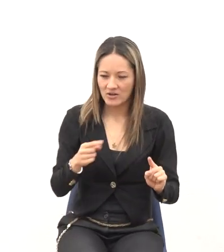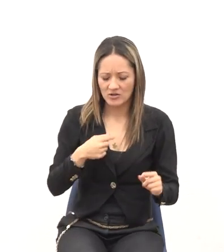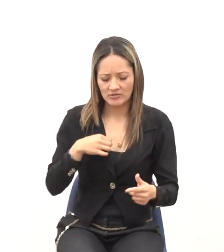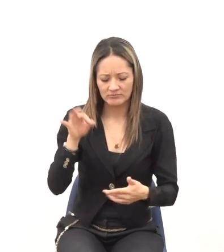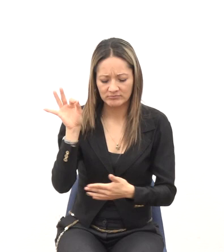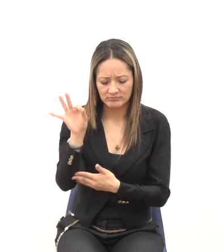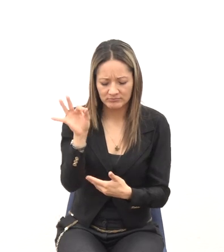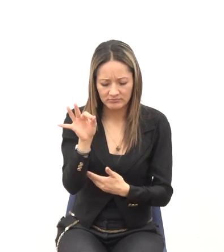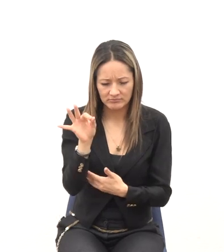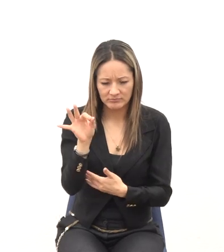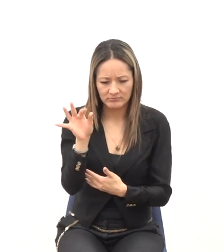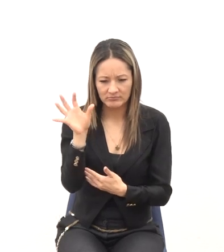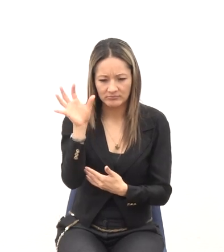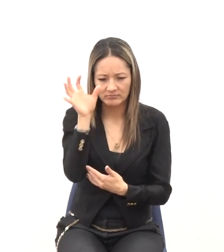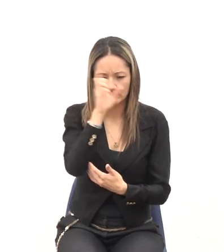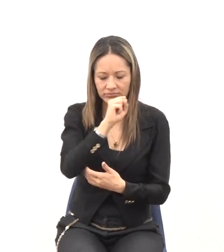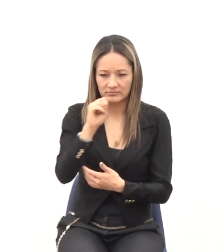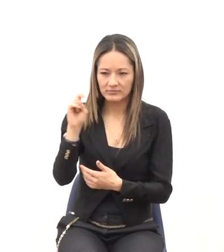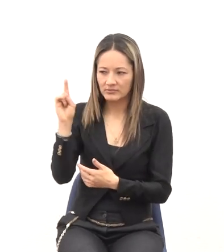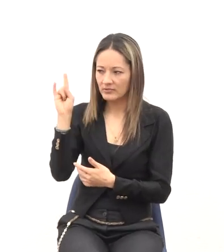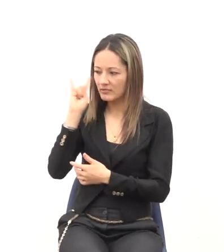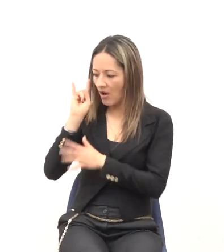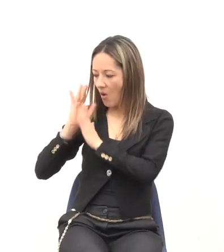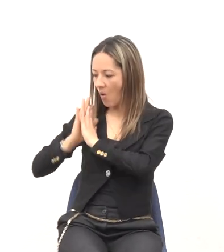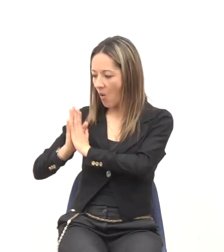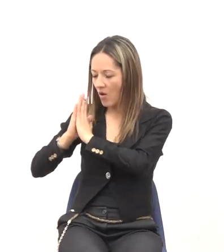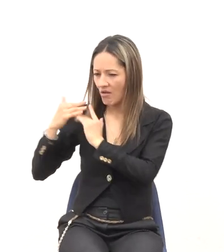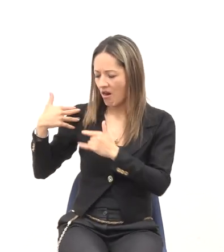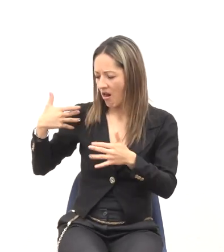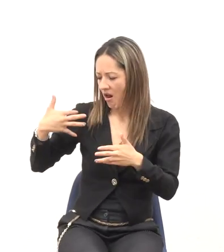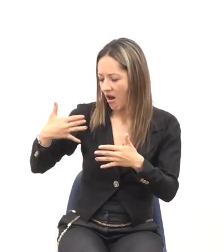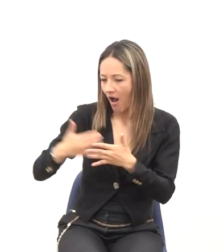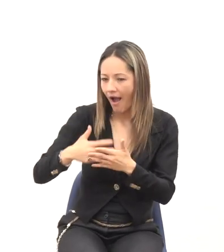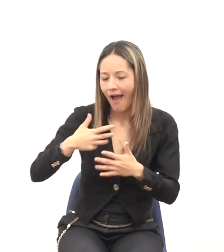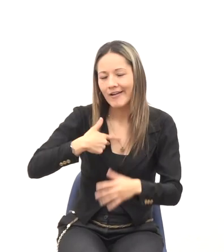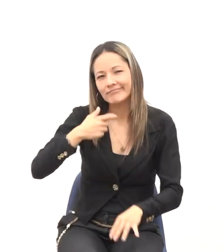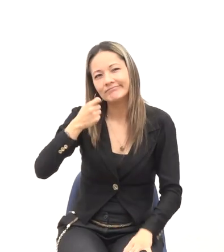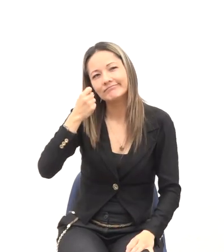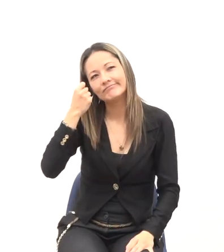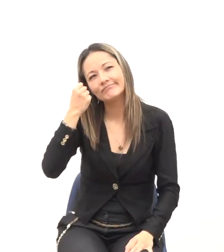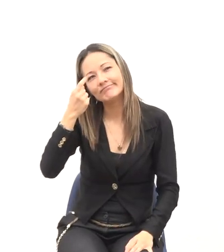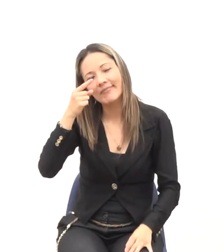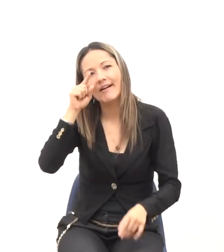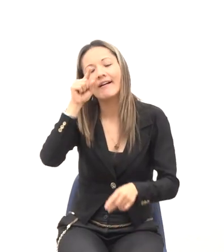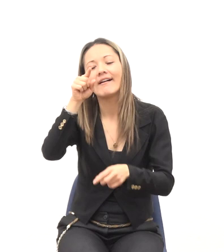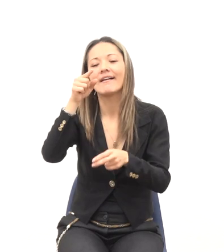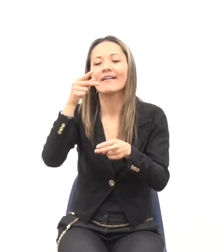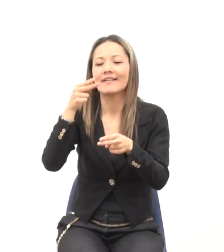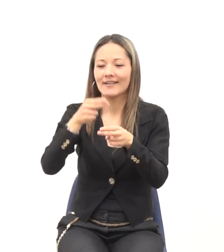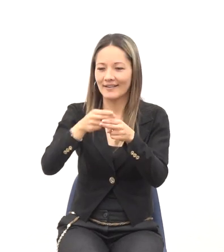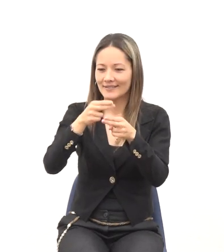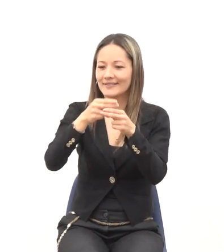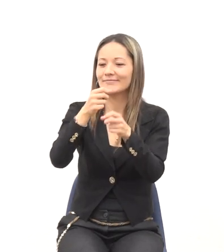oraciones Y el tiempo que llevo acá Yo empecé a entender Que ese nombre Y acá estamos viendo Los atributos Volvamos al versículo 6